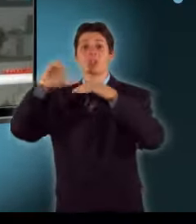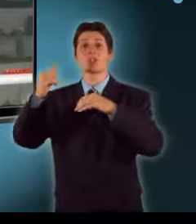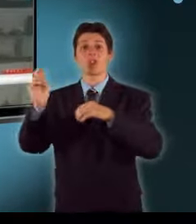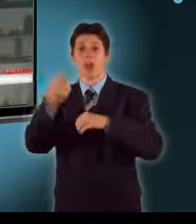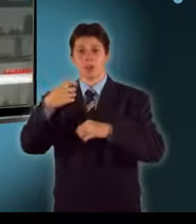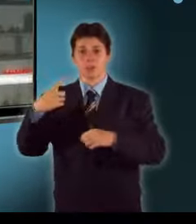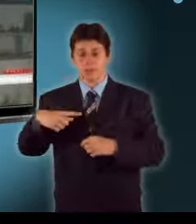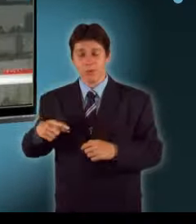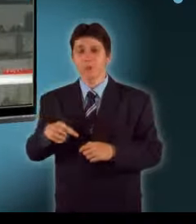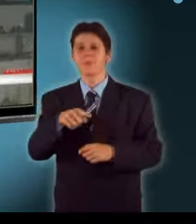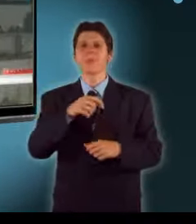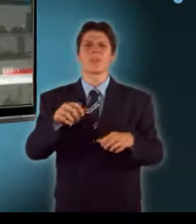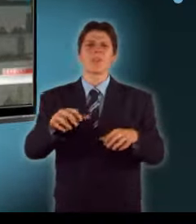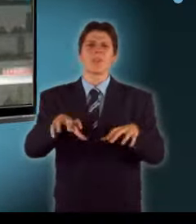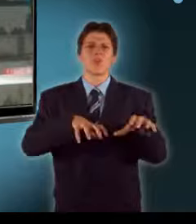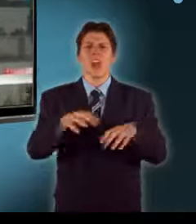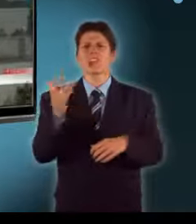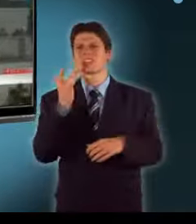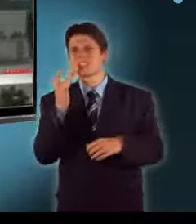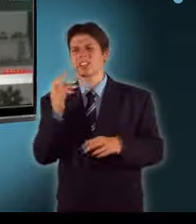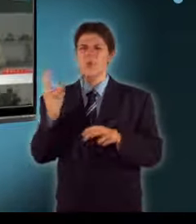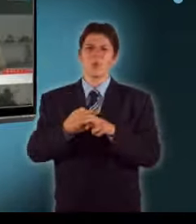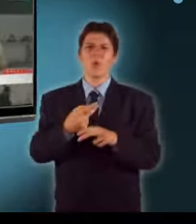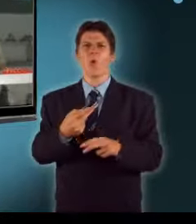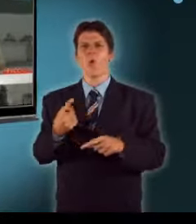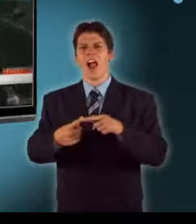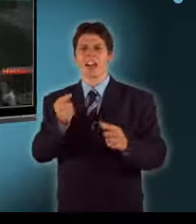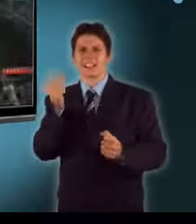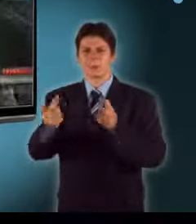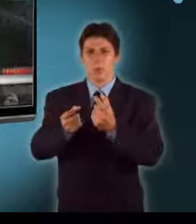és alkatrészekkel dobálták a rohamosztagot, amikor az elindult feléjük.